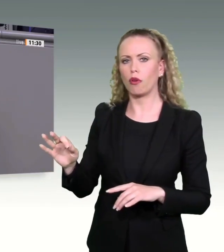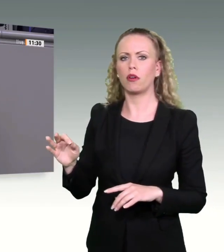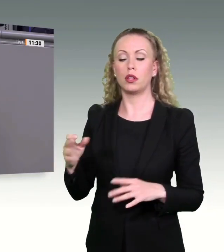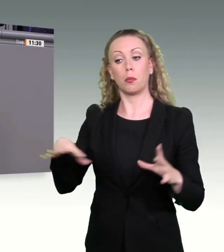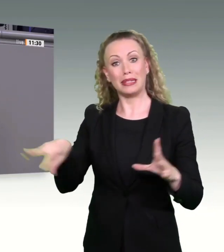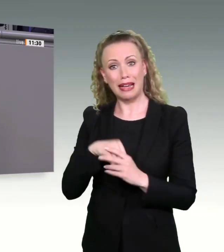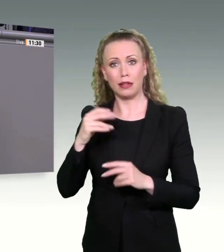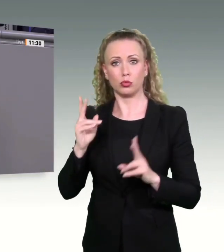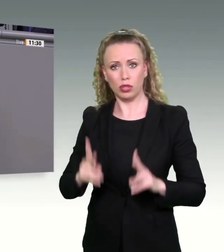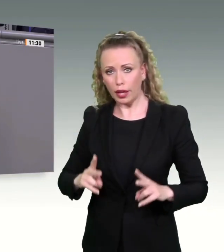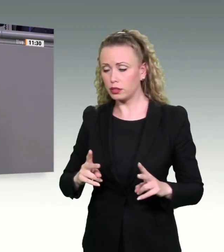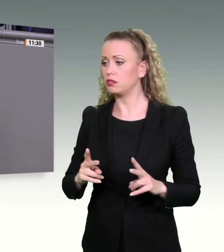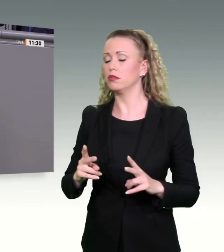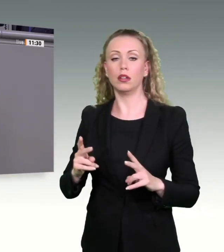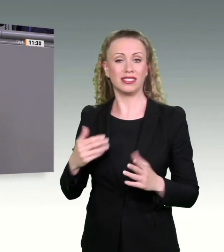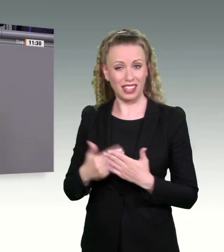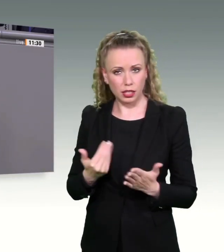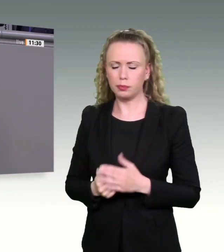gehört in den verstaubten Aktenschrank.